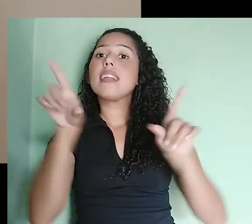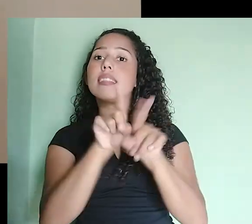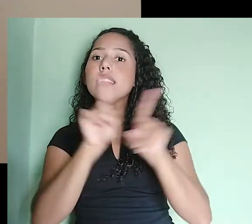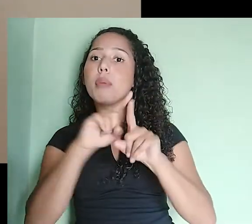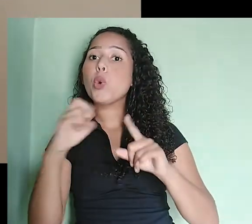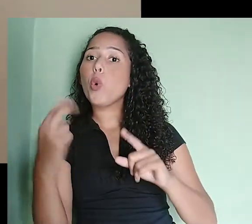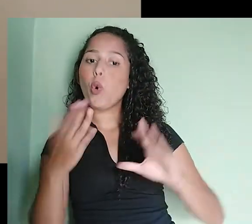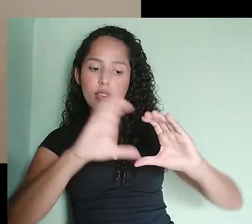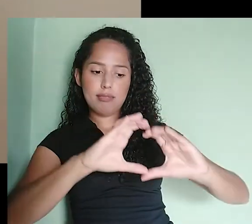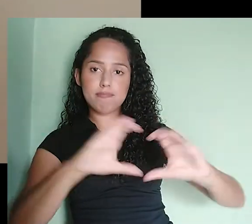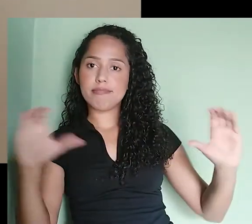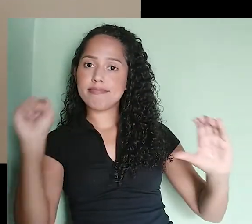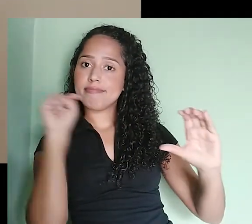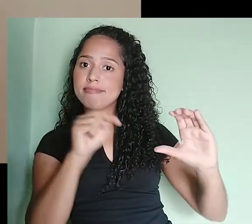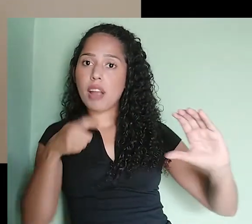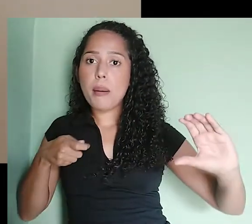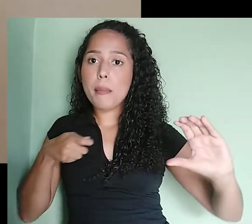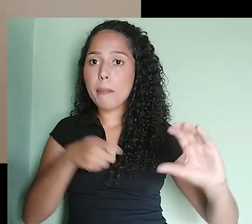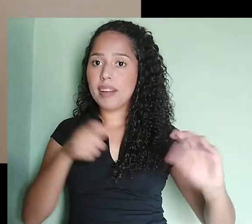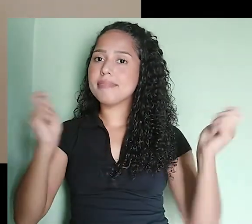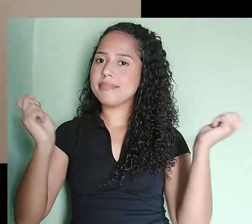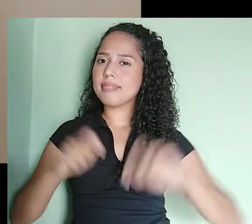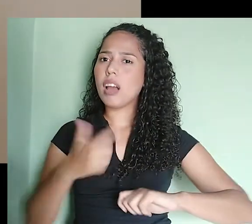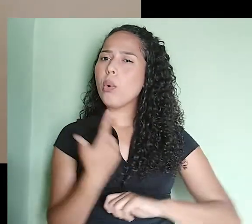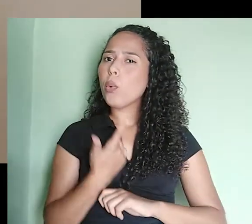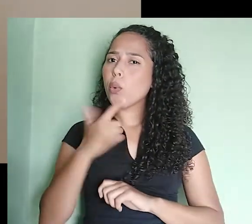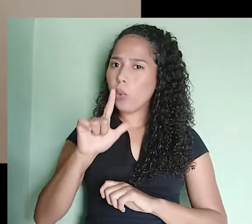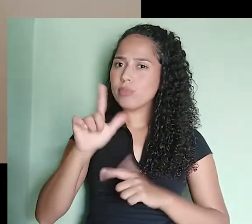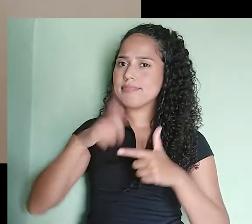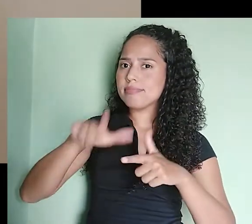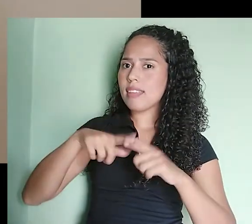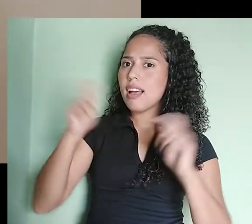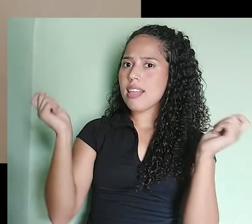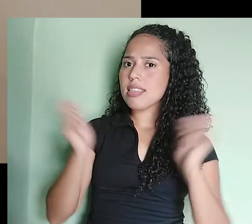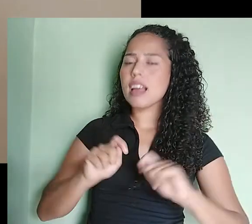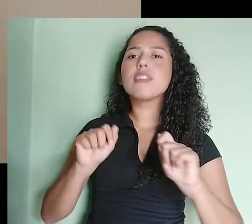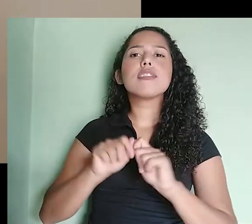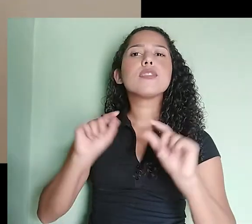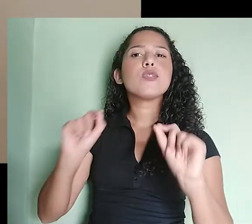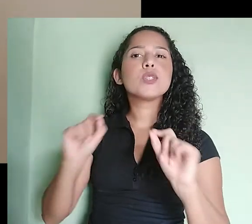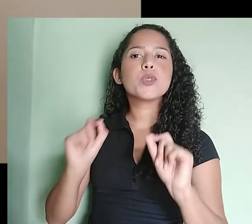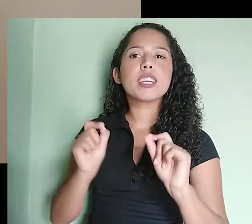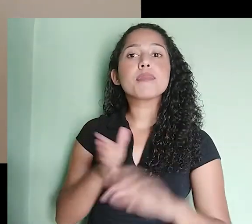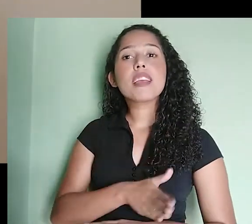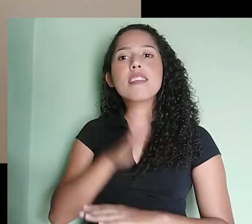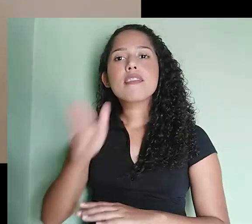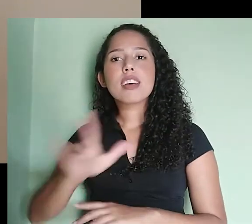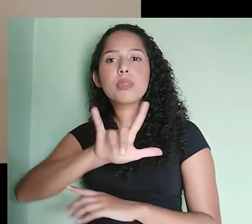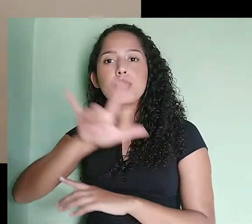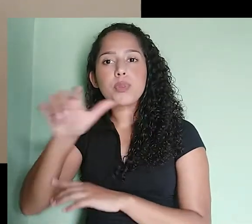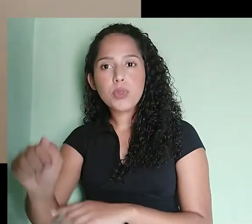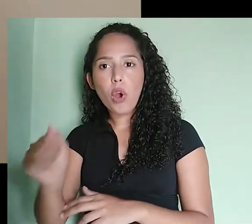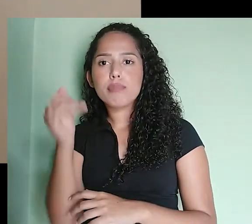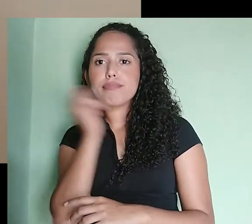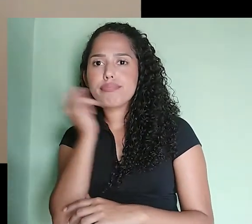áudio. Uma outra solução para esse problema aqui é você ir na casa de eletrônica, pedir para o técnico cortar aqui e soldar um